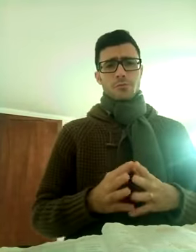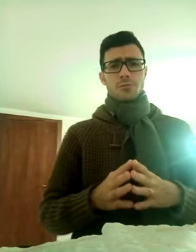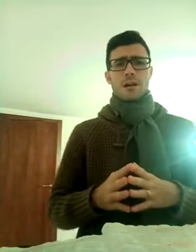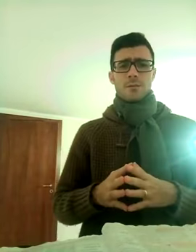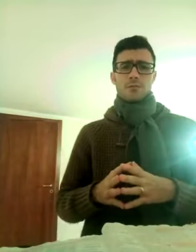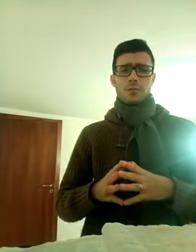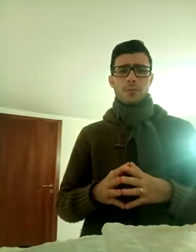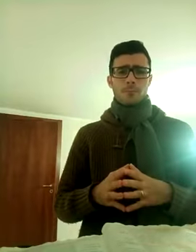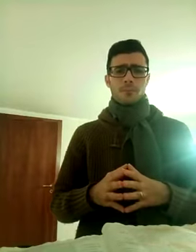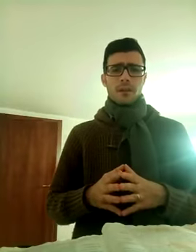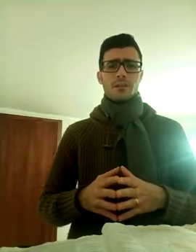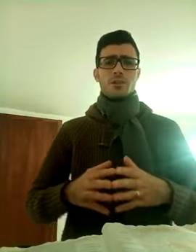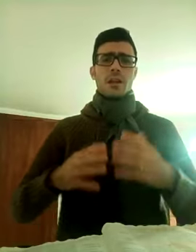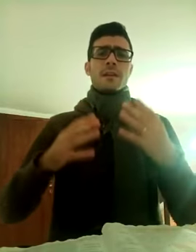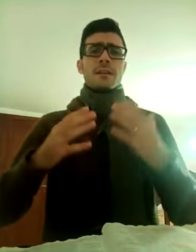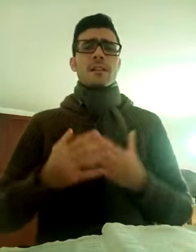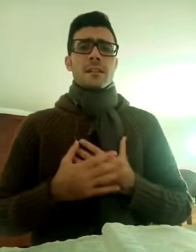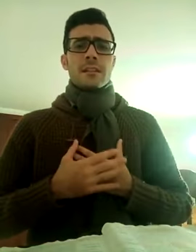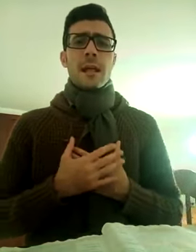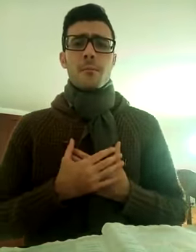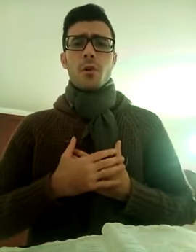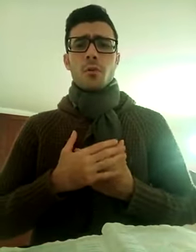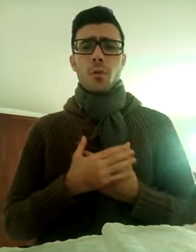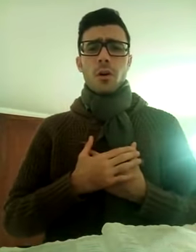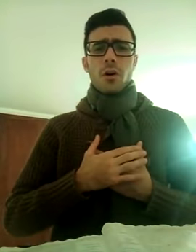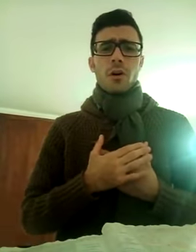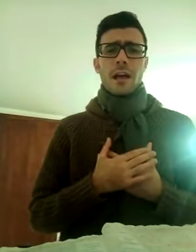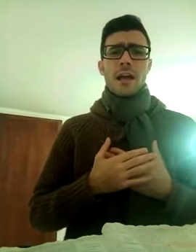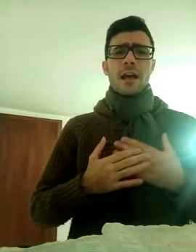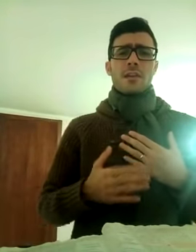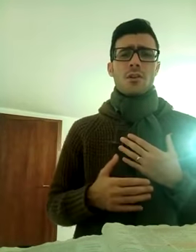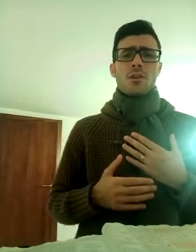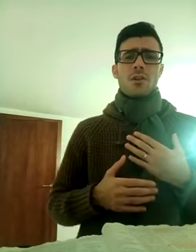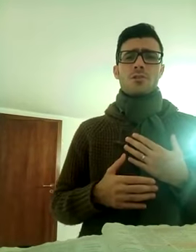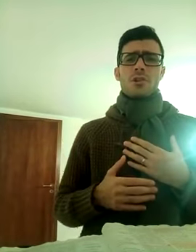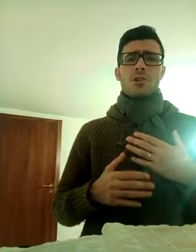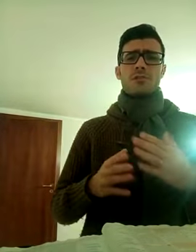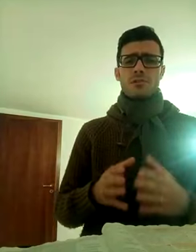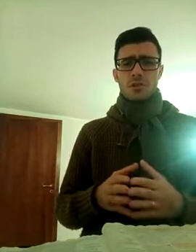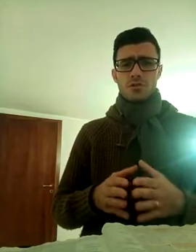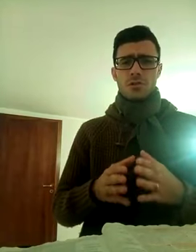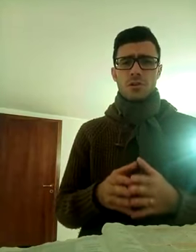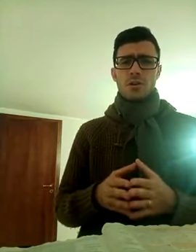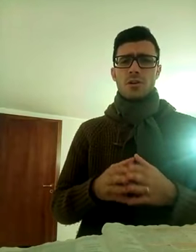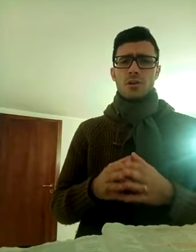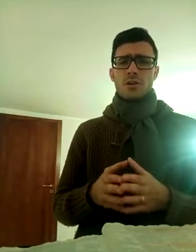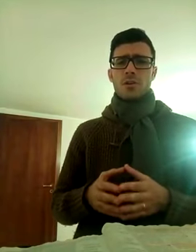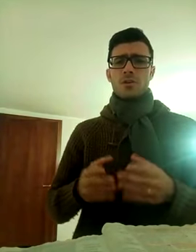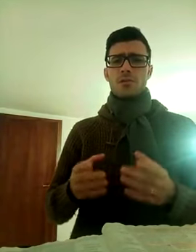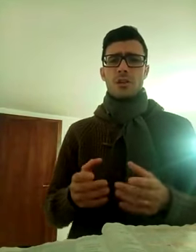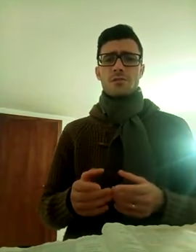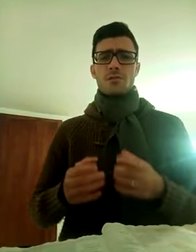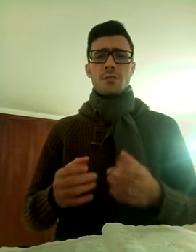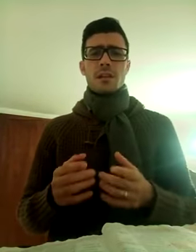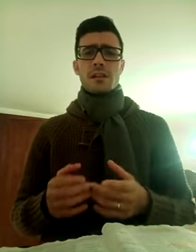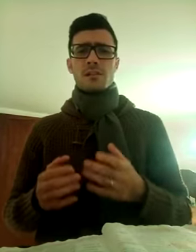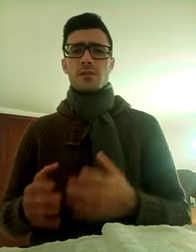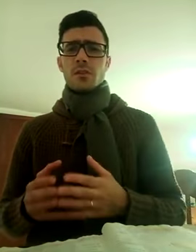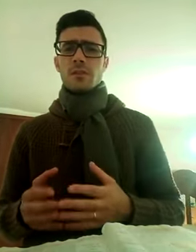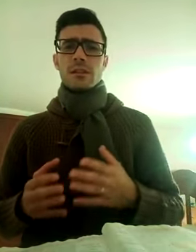questo cantico, che dice, nel mio cuore io ci ho scritto, Gesù Cristo di